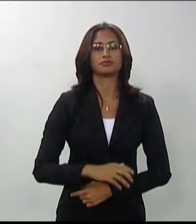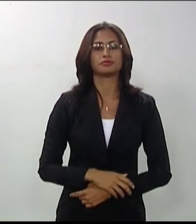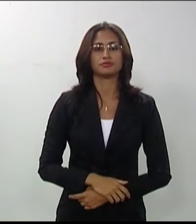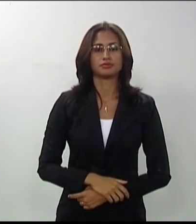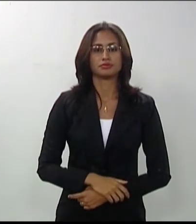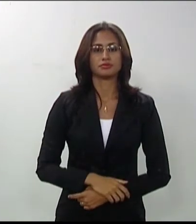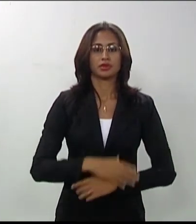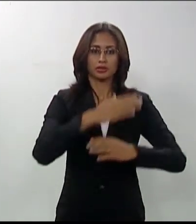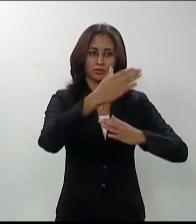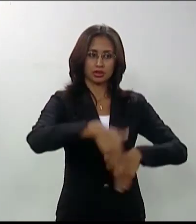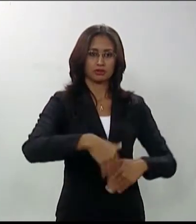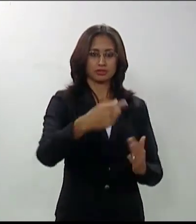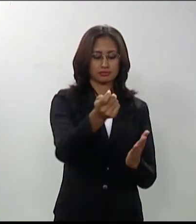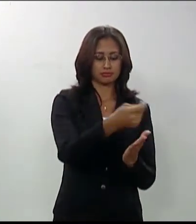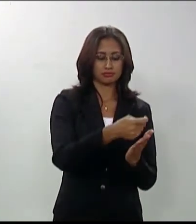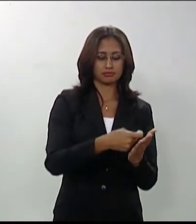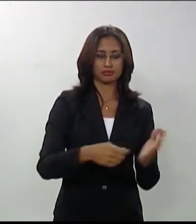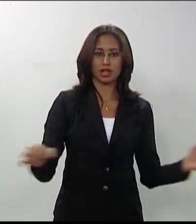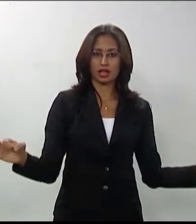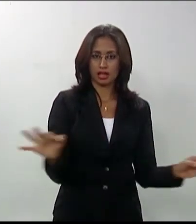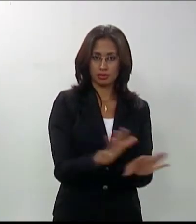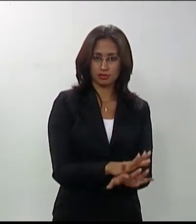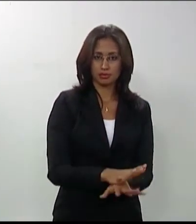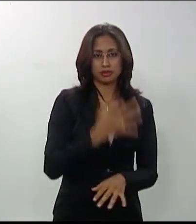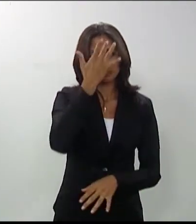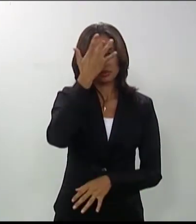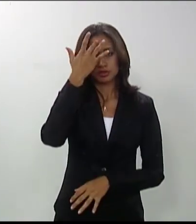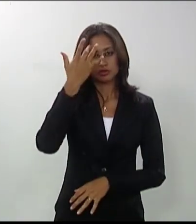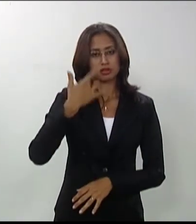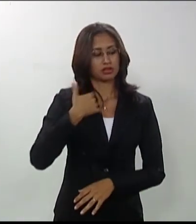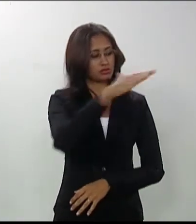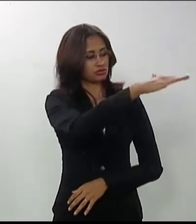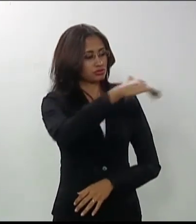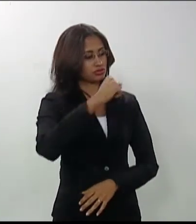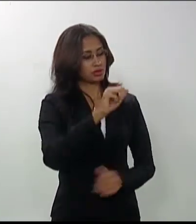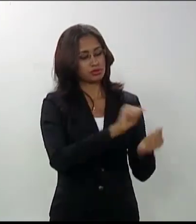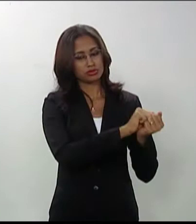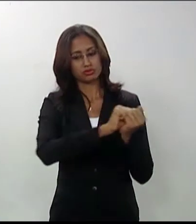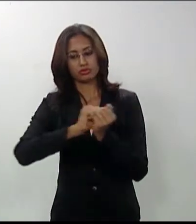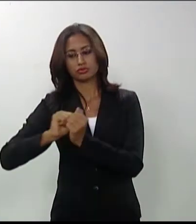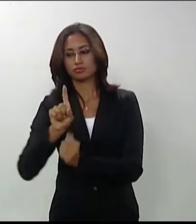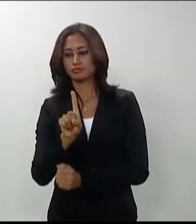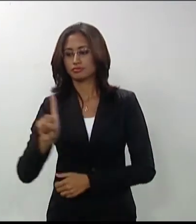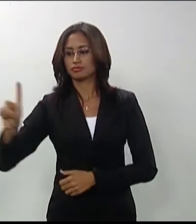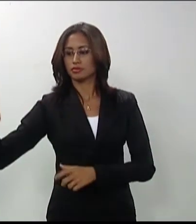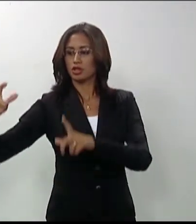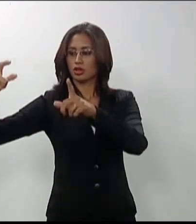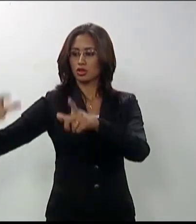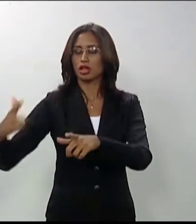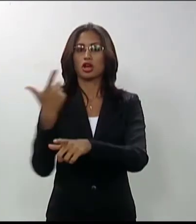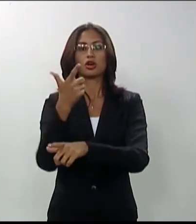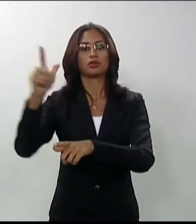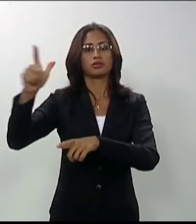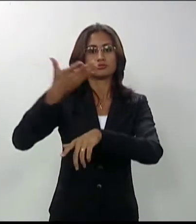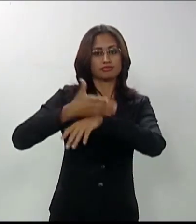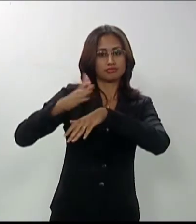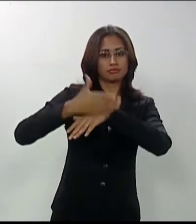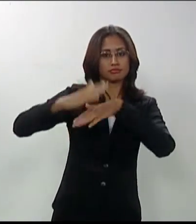para cada avaliação escrita e prática. 7.16.1. A nota final atribuída ao candidato